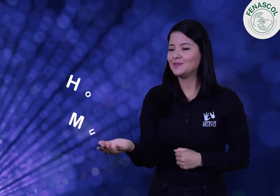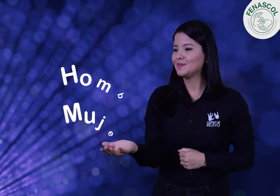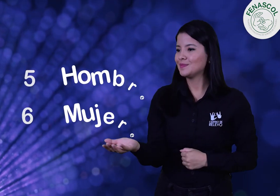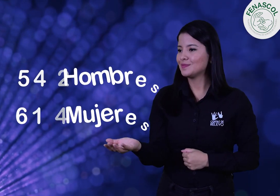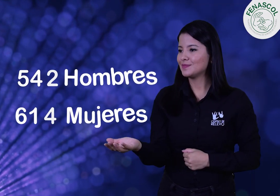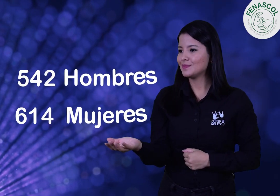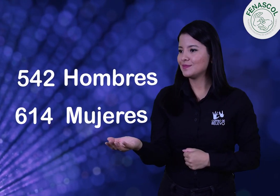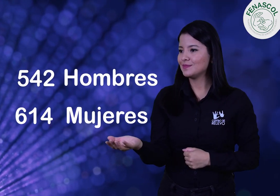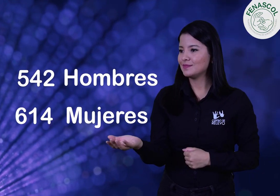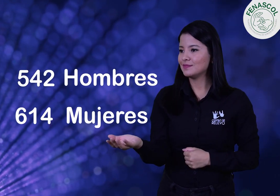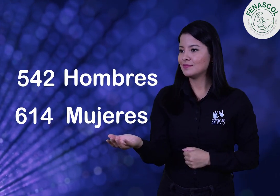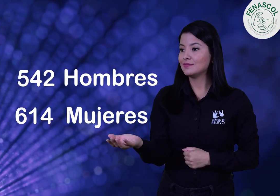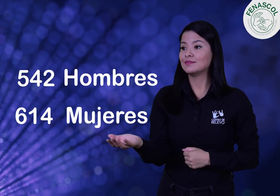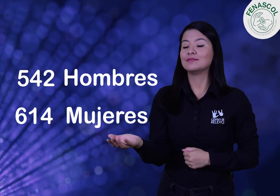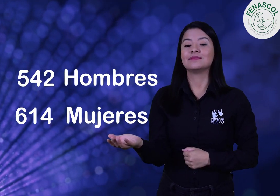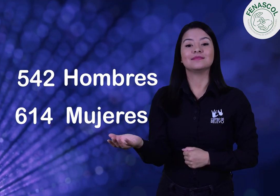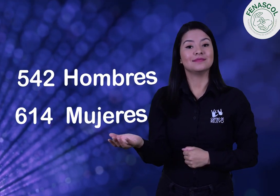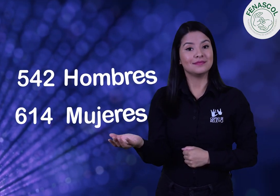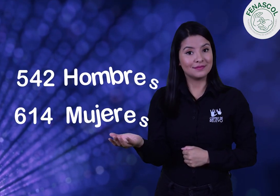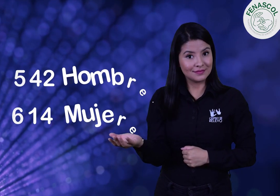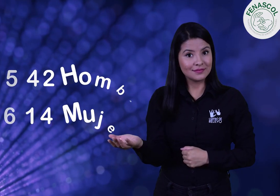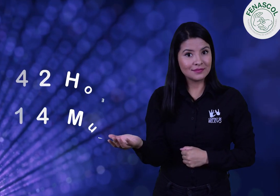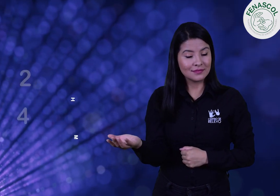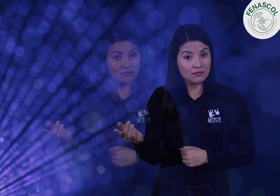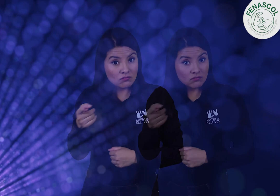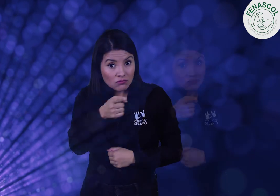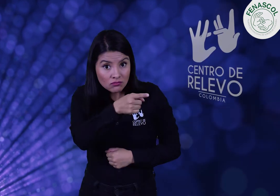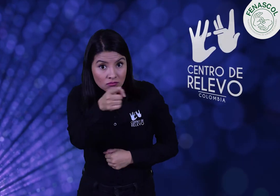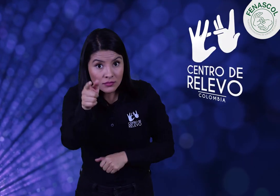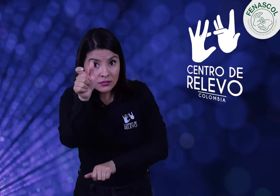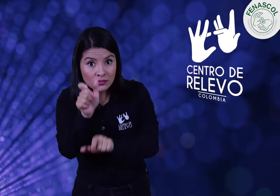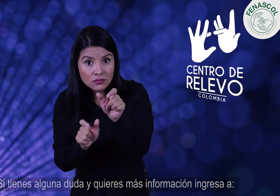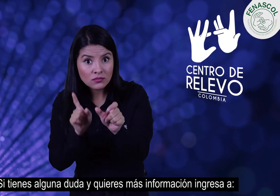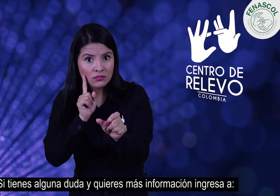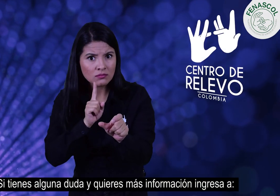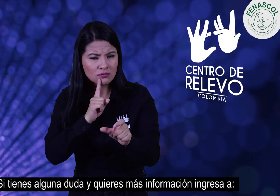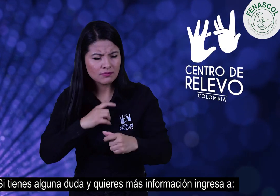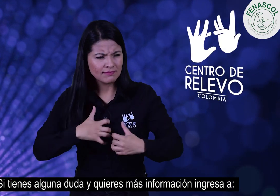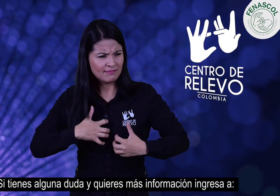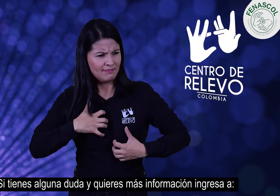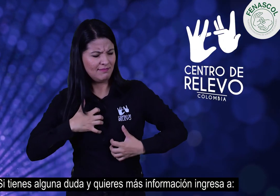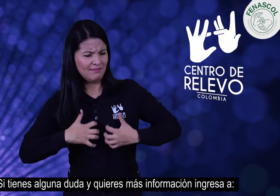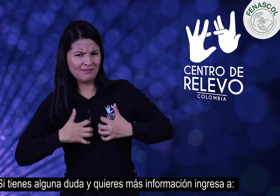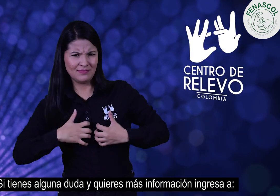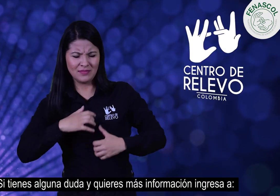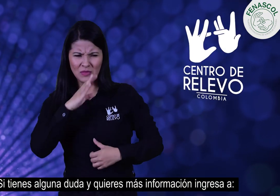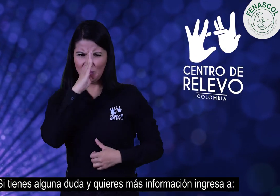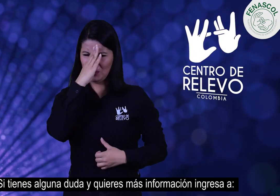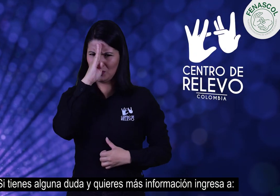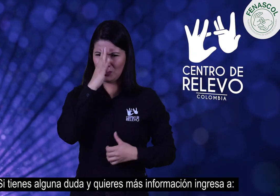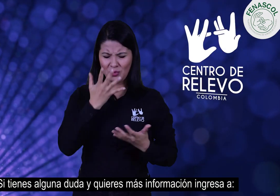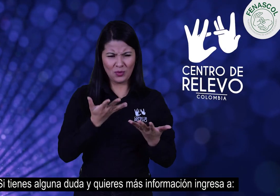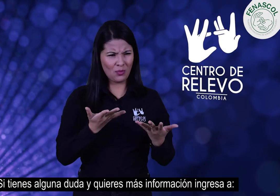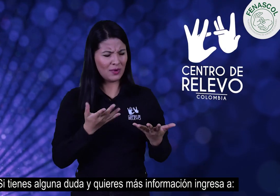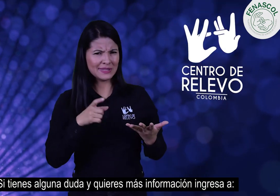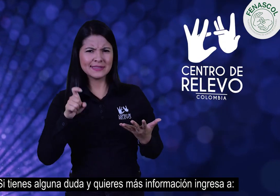542 hombres, 614 mujeres. Si tienes alguna duda y quieres más información,